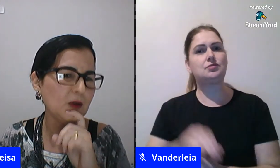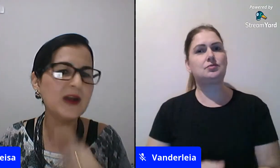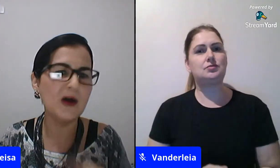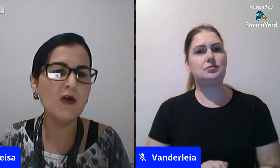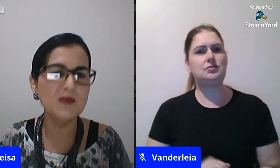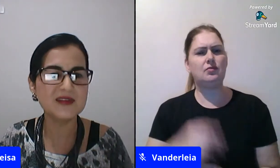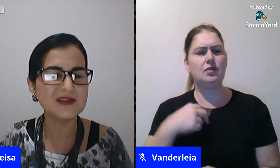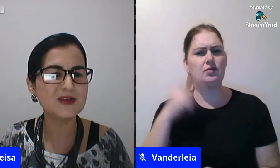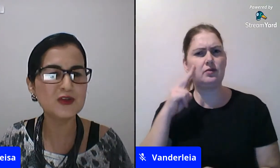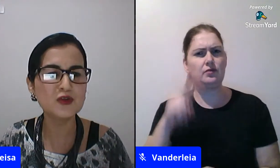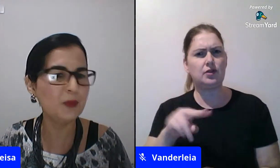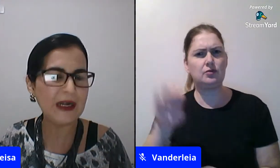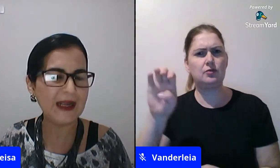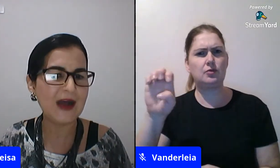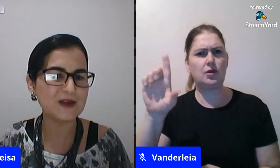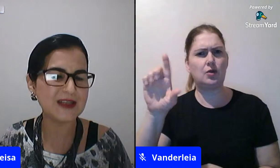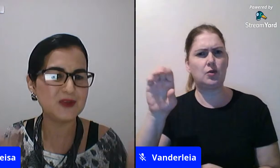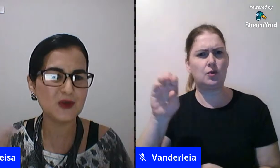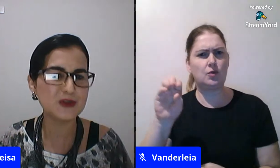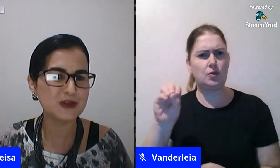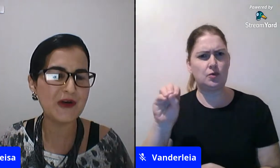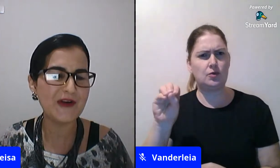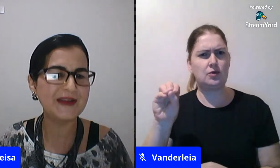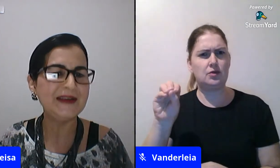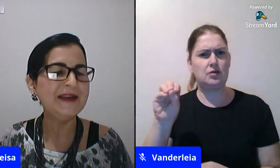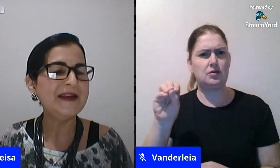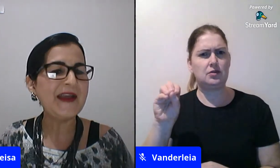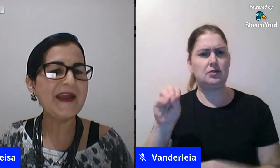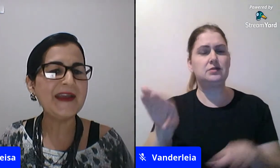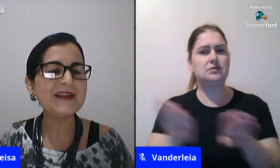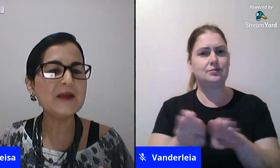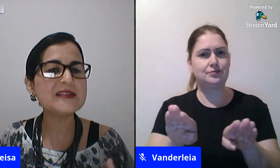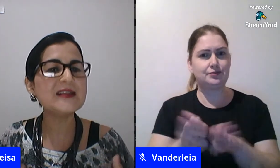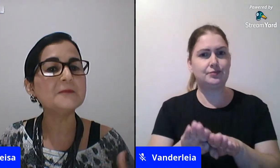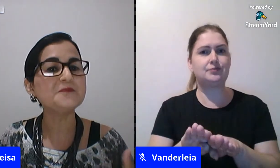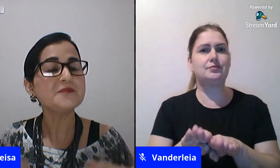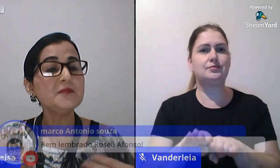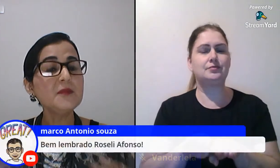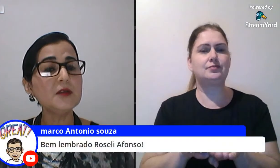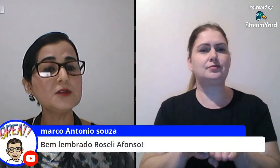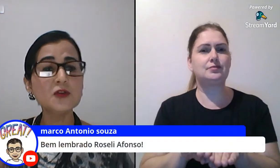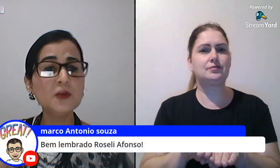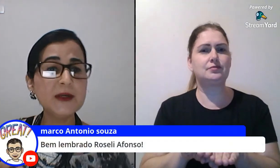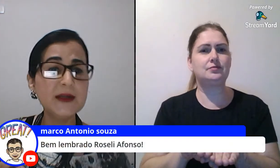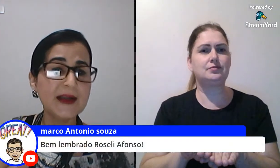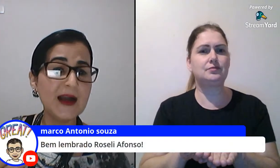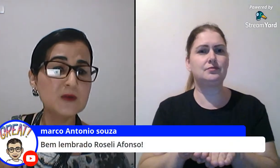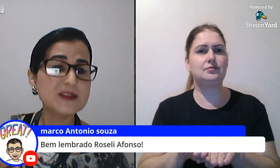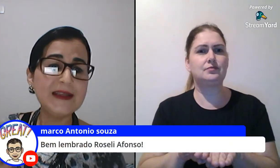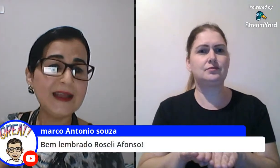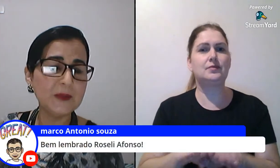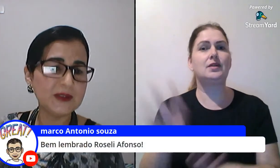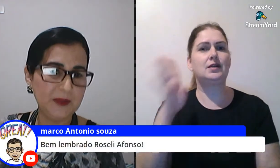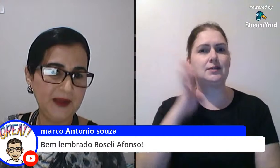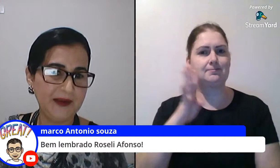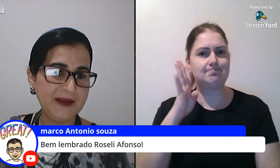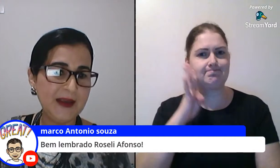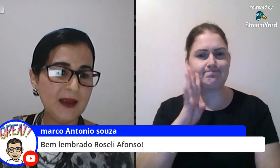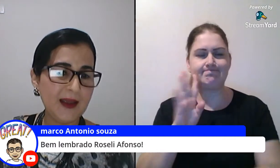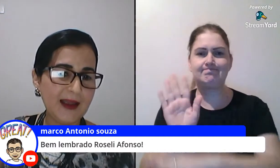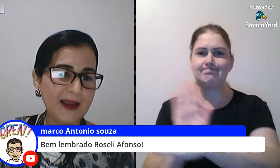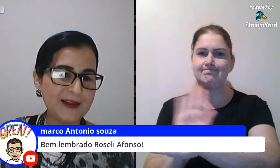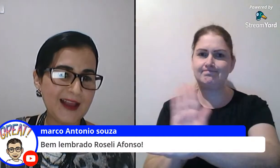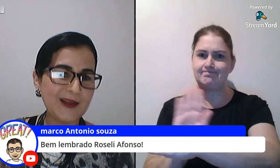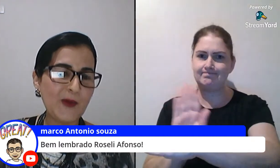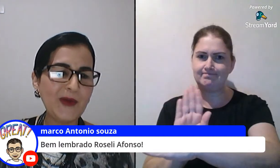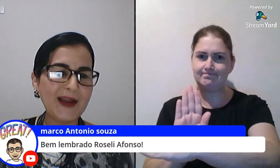Elona Holmes super legal sabe desconstrói então assim super legal o cinema também